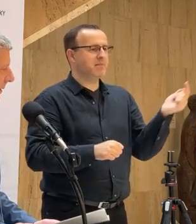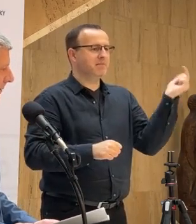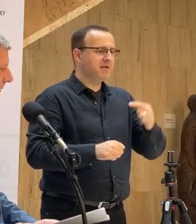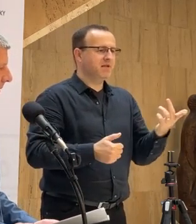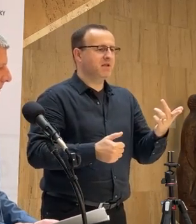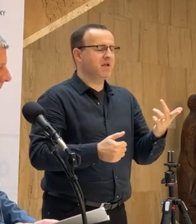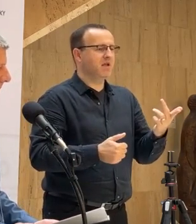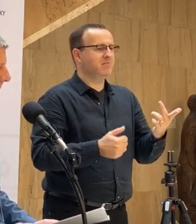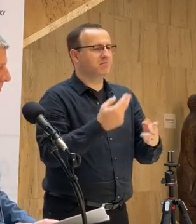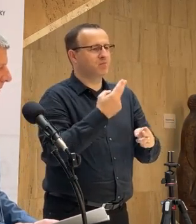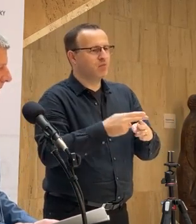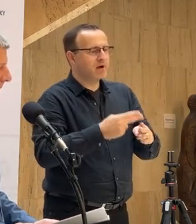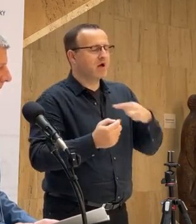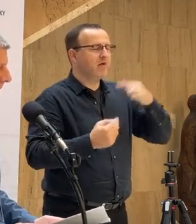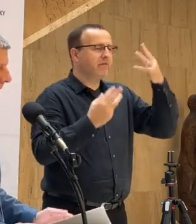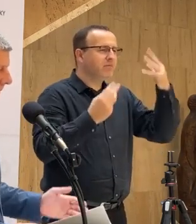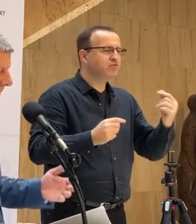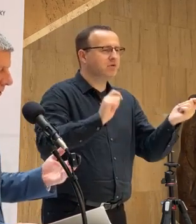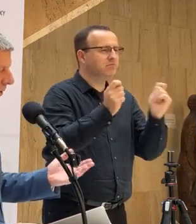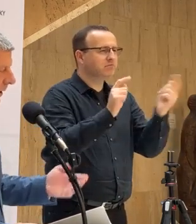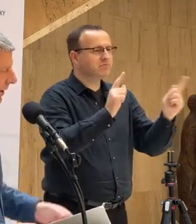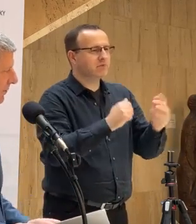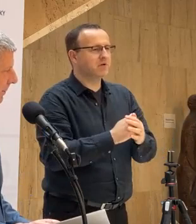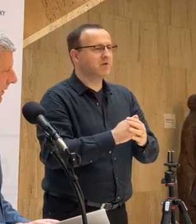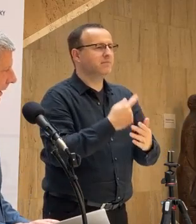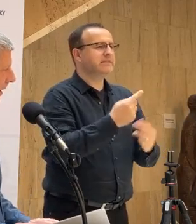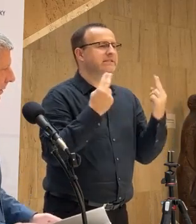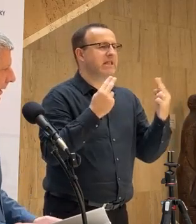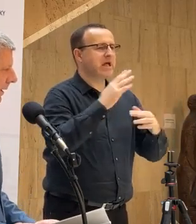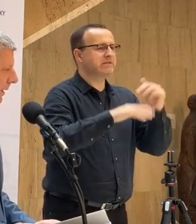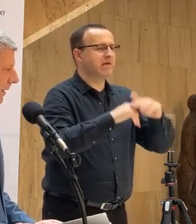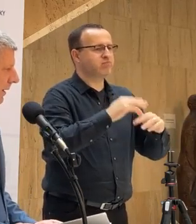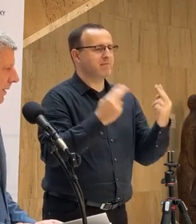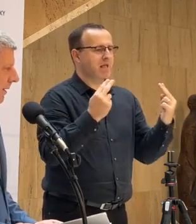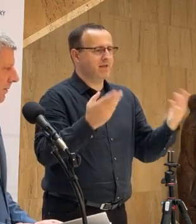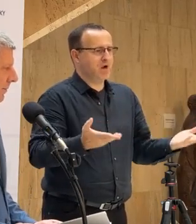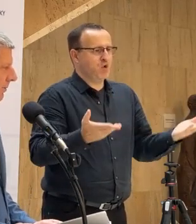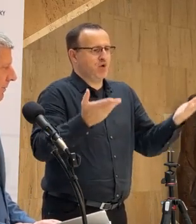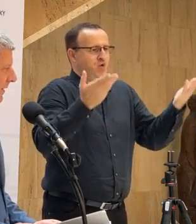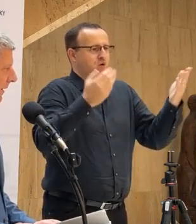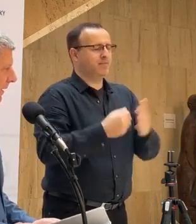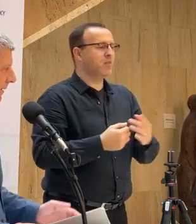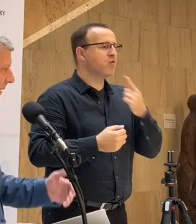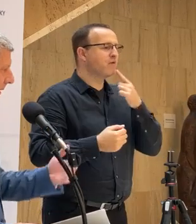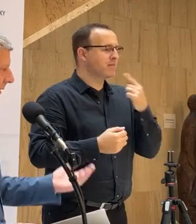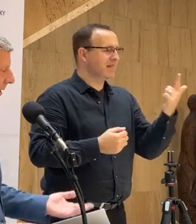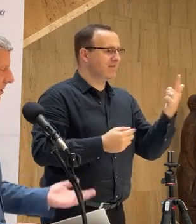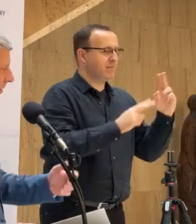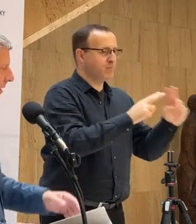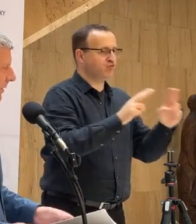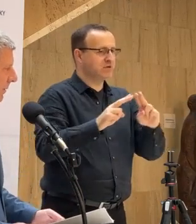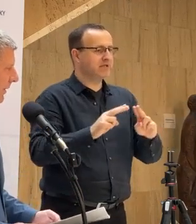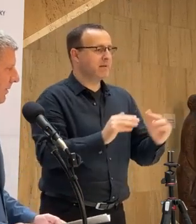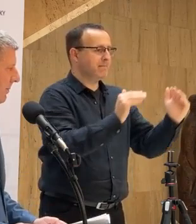k, samozrejme, prepočtom kvôli narastu cen materiálov a tak ďalej. Hovorím o dvoch verziách, tzv.